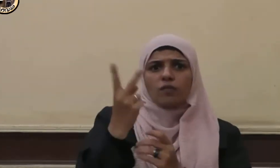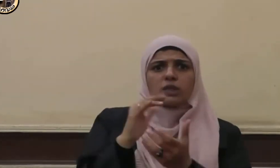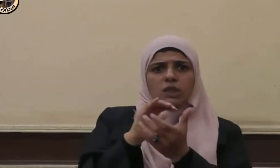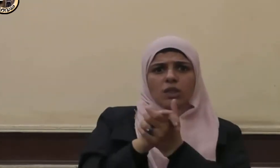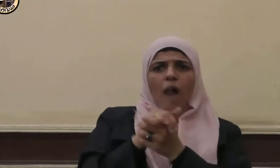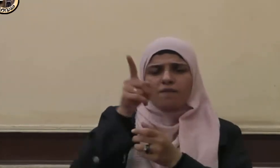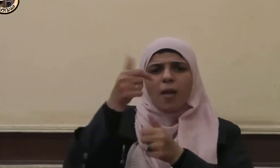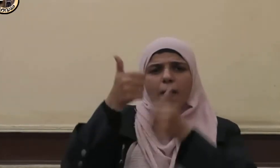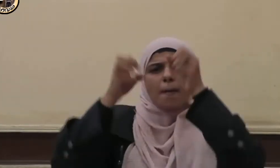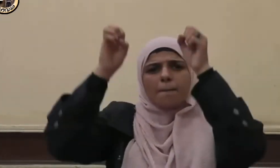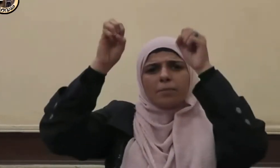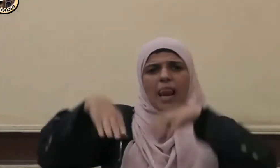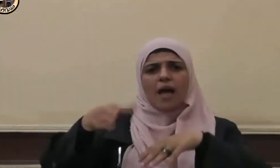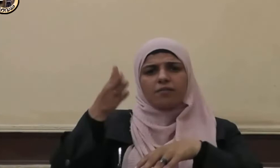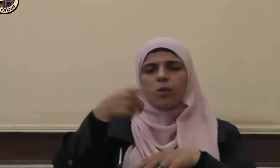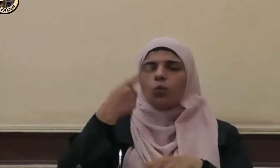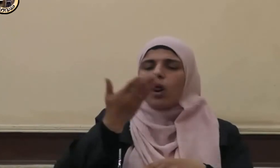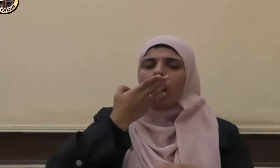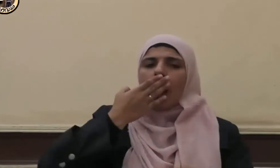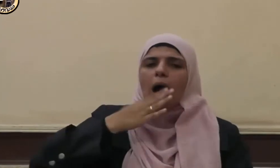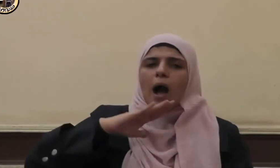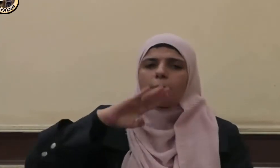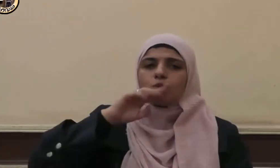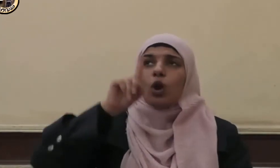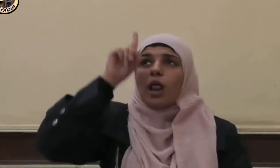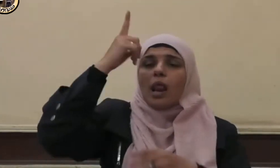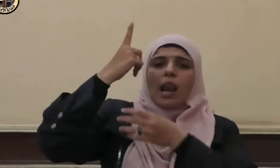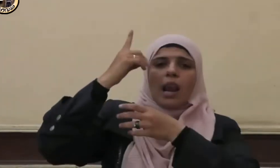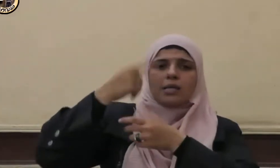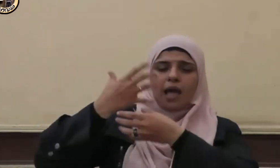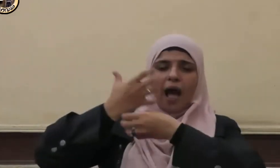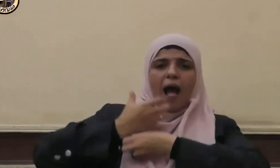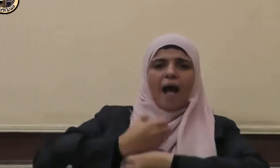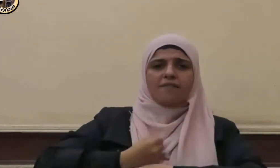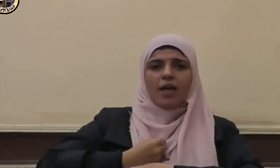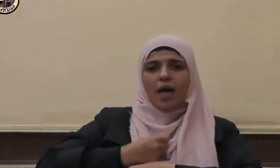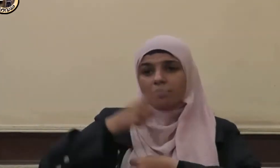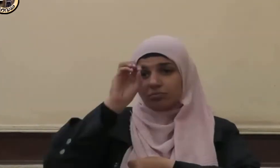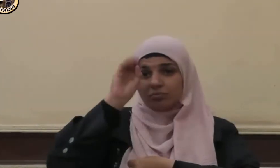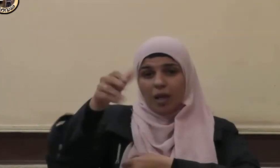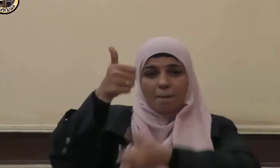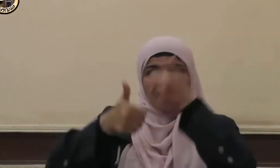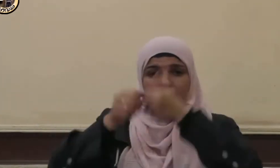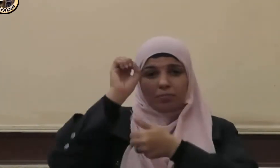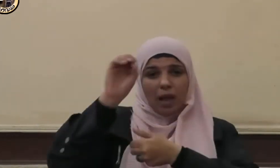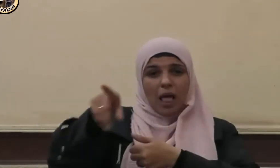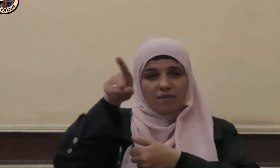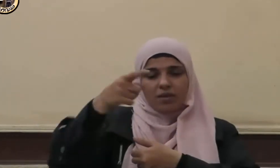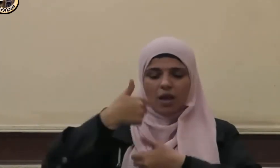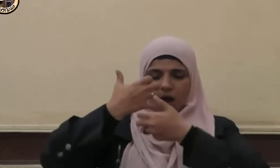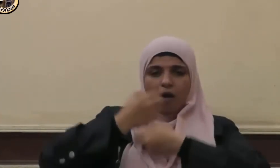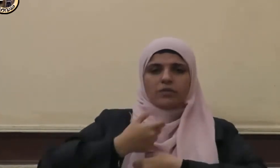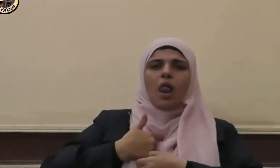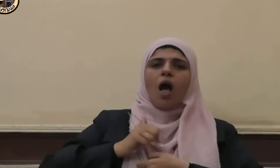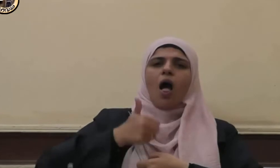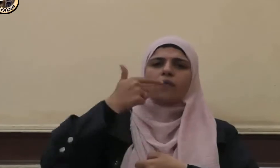فقال الحمد لله الذي عافاني مما اتلاك به وفضلني على كثير